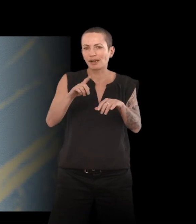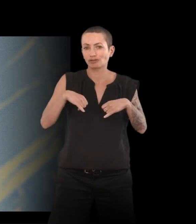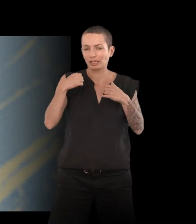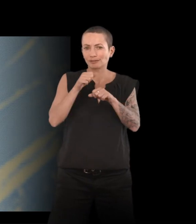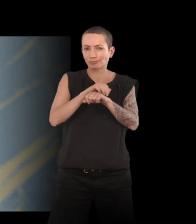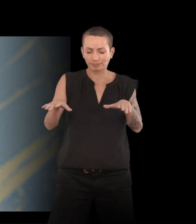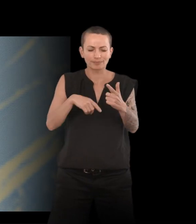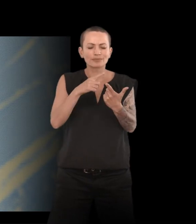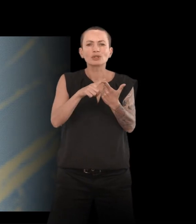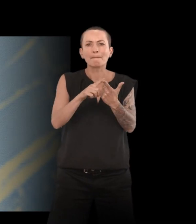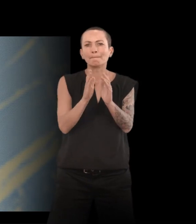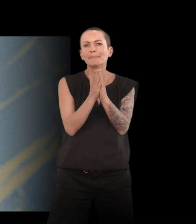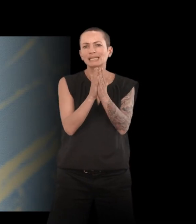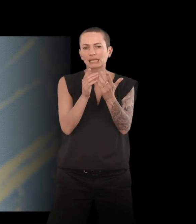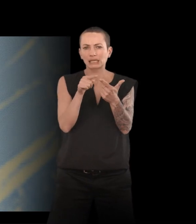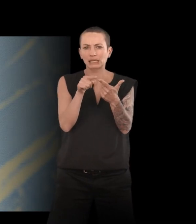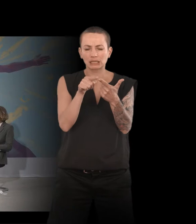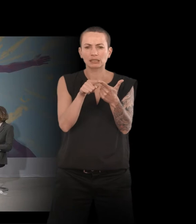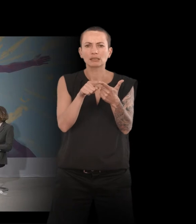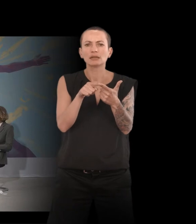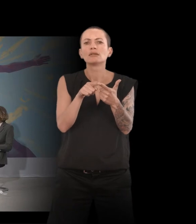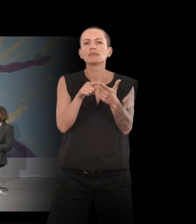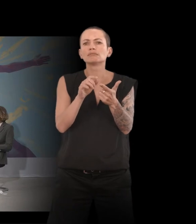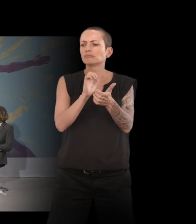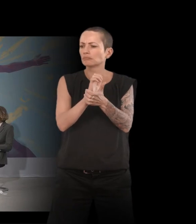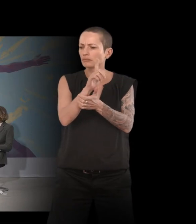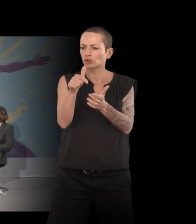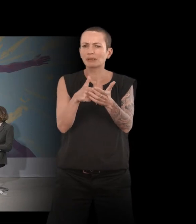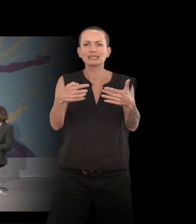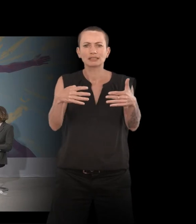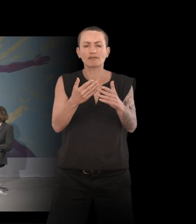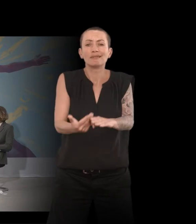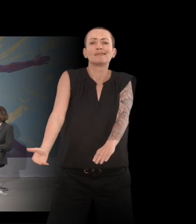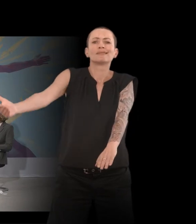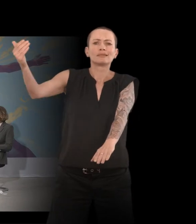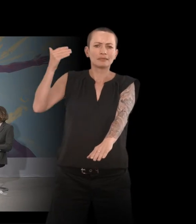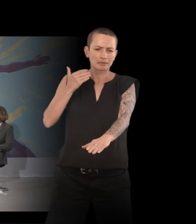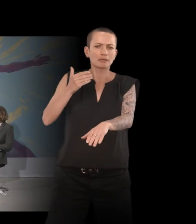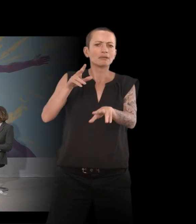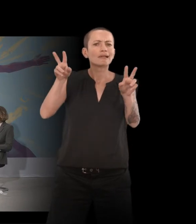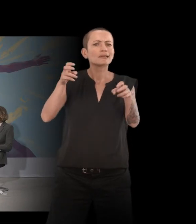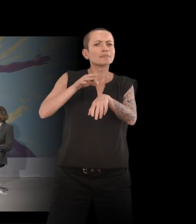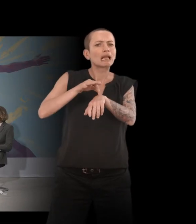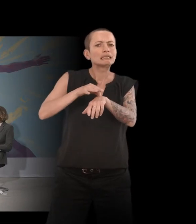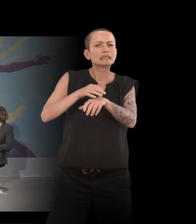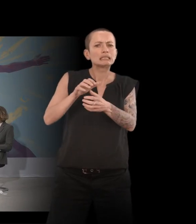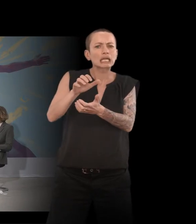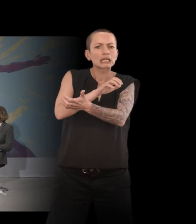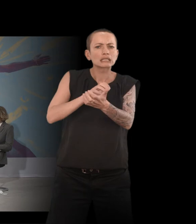Rupture, singulier pluriel, paru en 2019. Avant ça, il y avait eu la maladie, catastrophe intime, violence de la maladie,